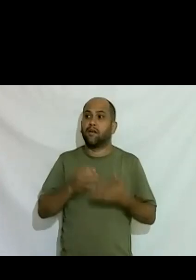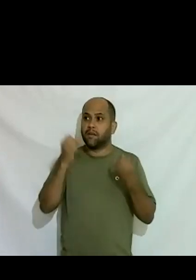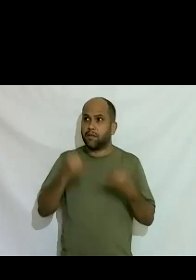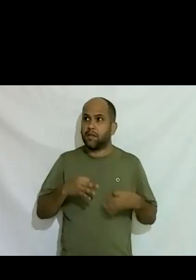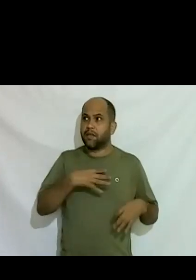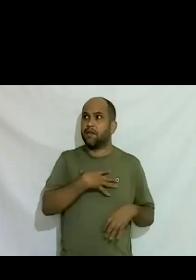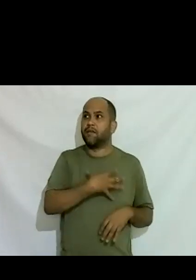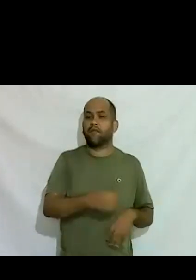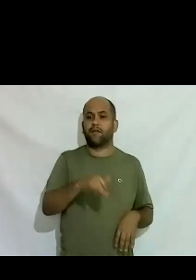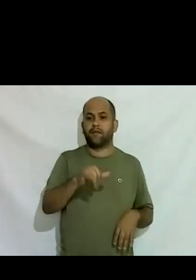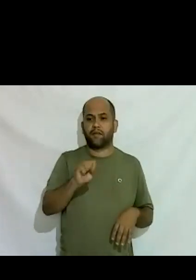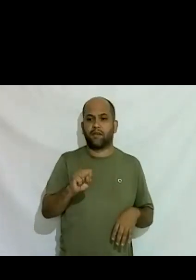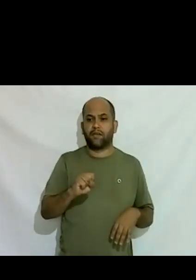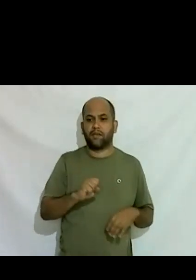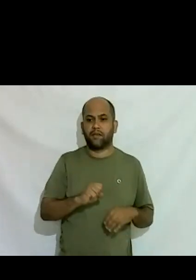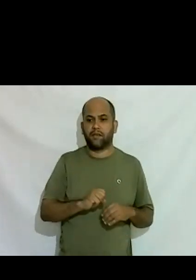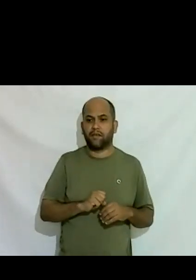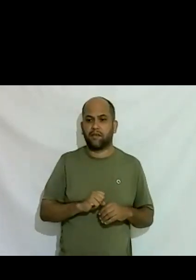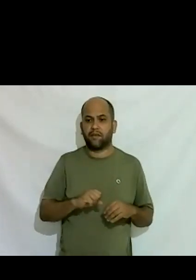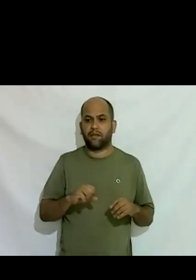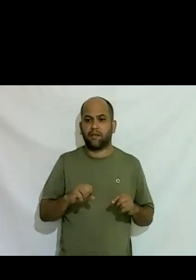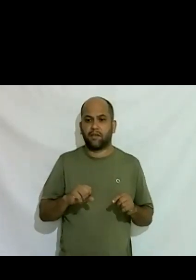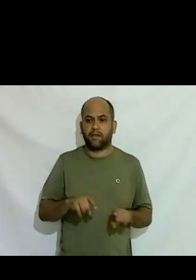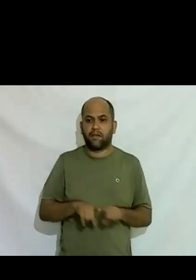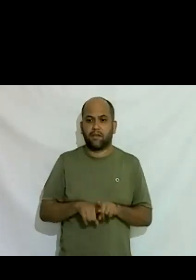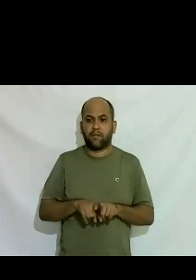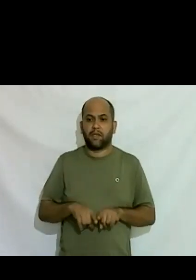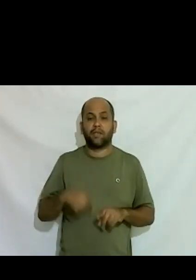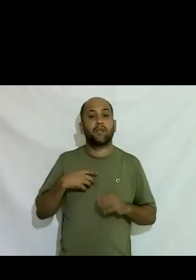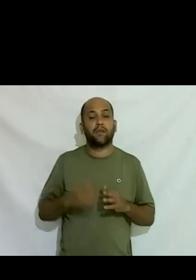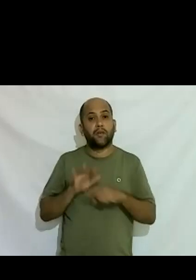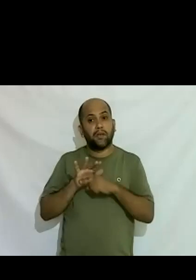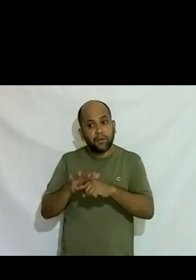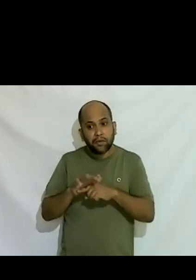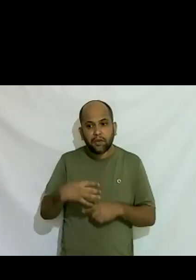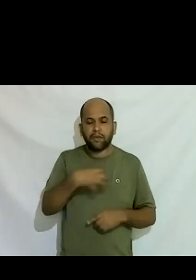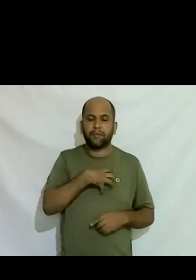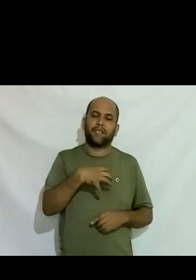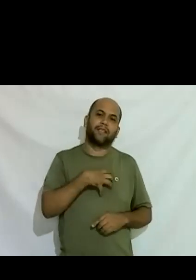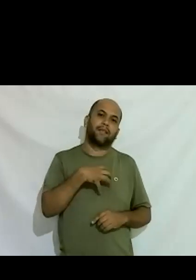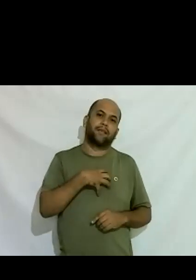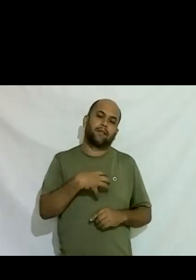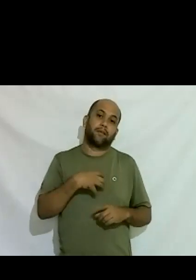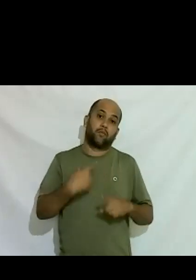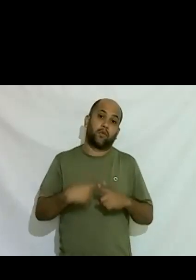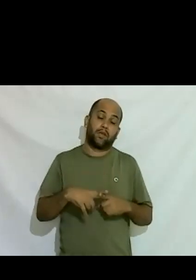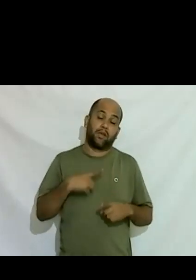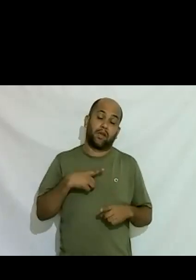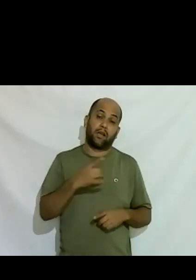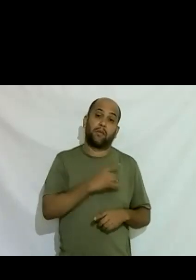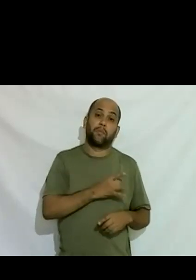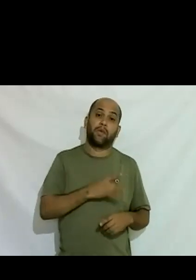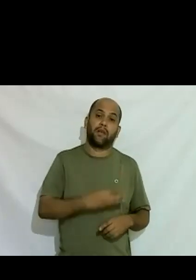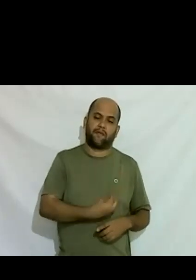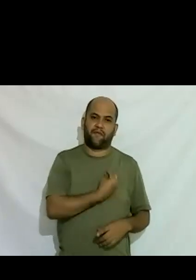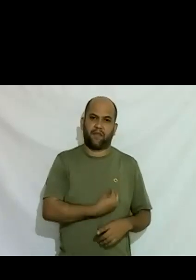trans e que que eu dou esperança porque elas temeriam demais pela vida pelo